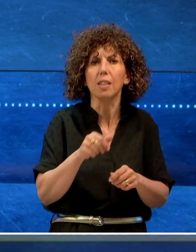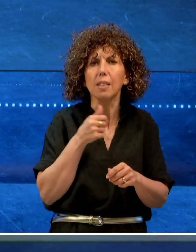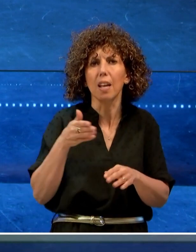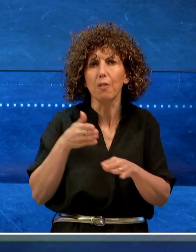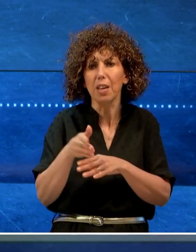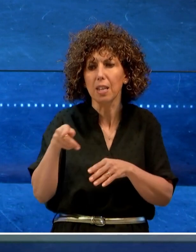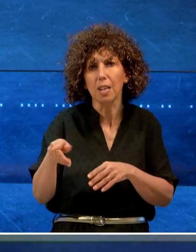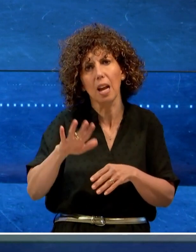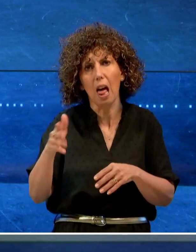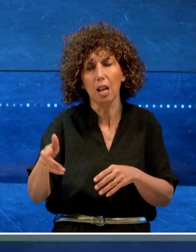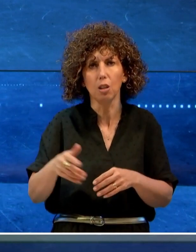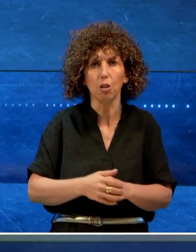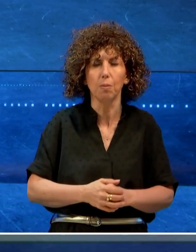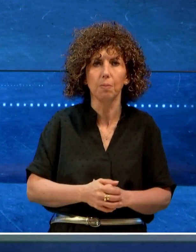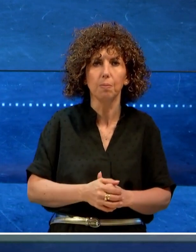trentaduenne.